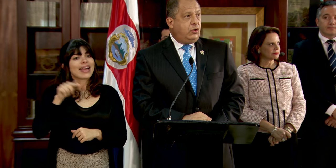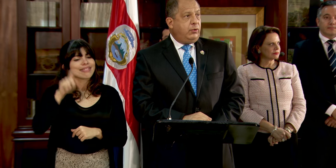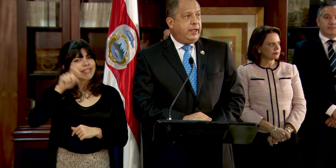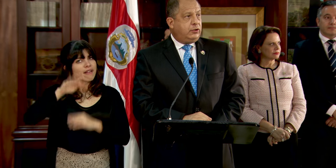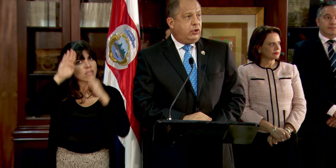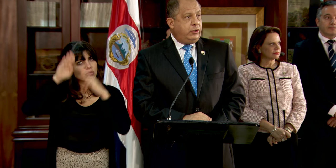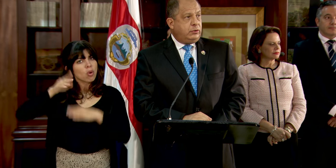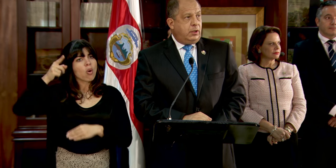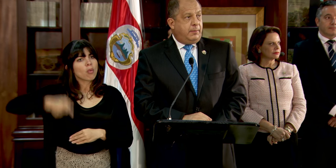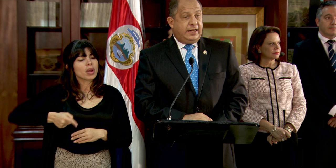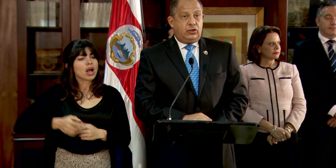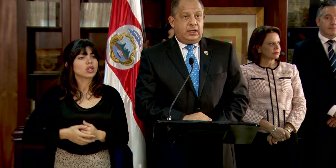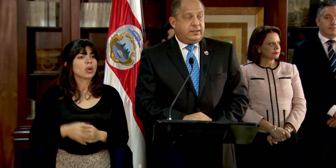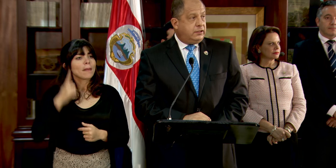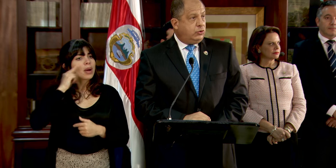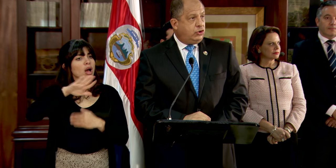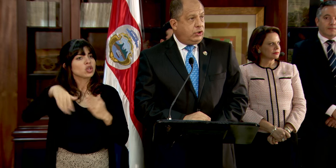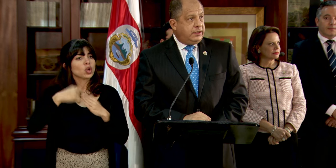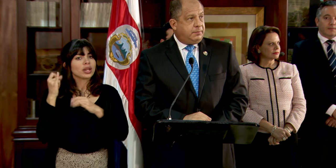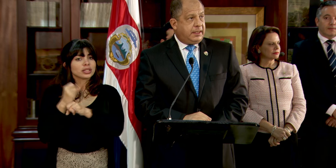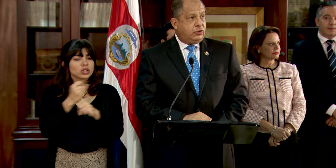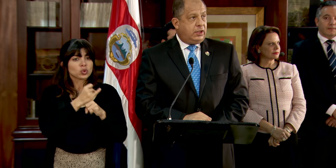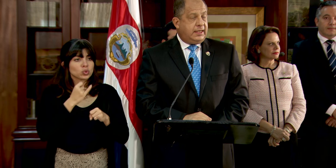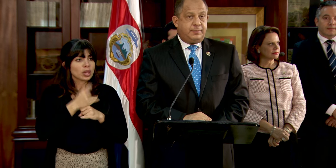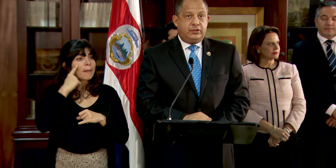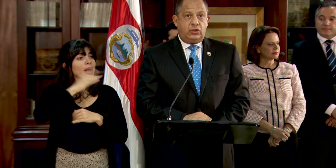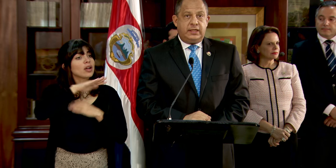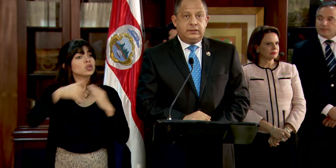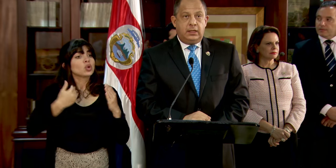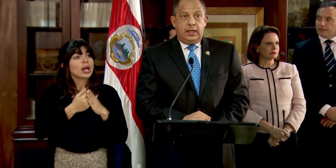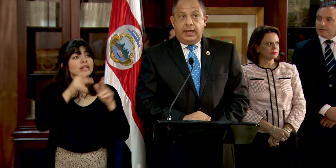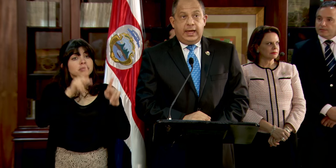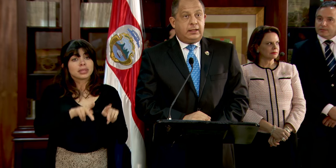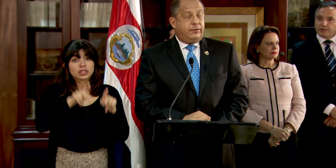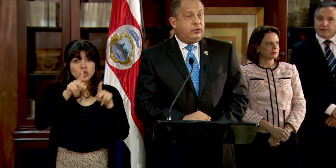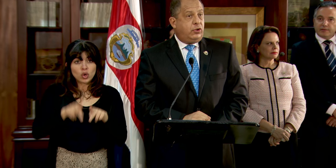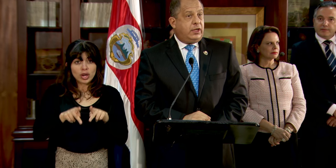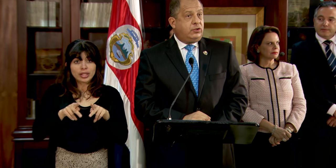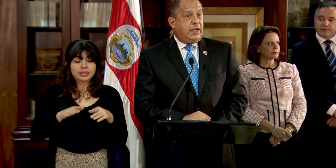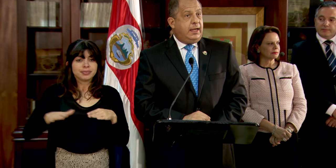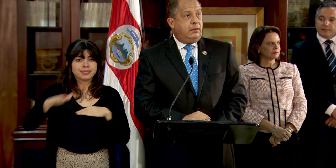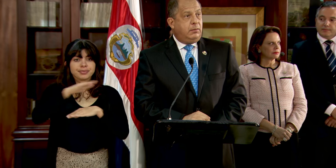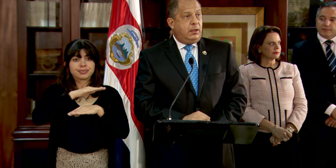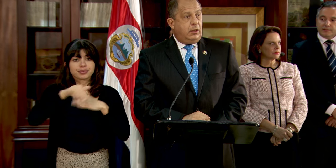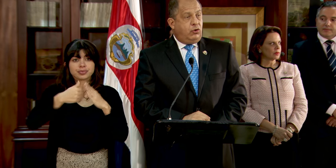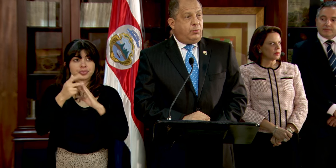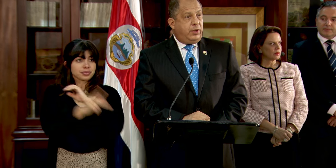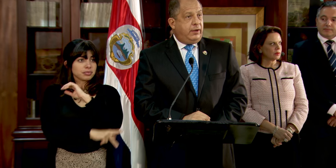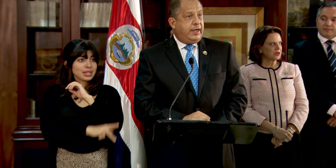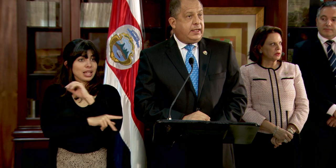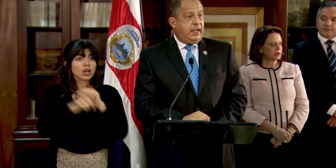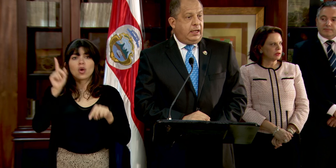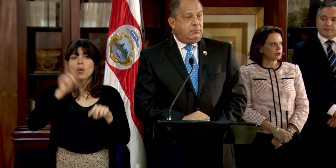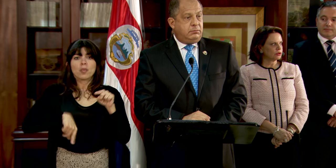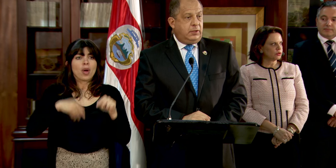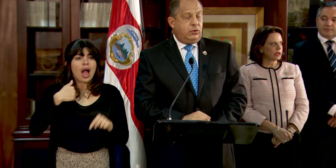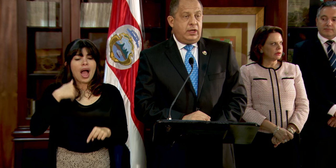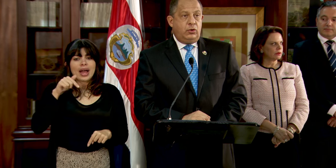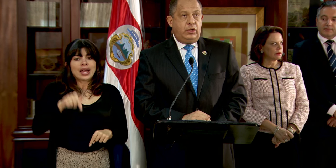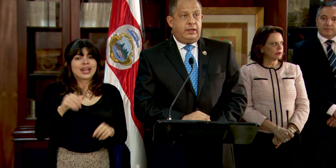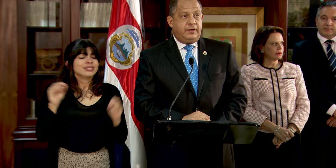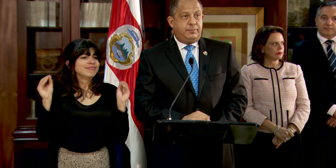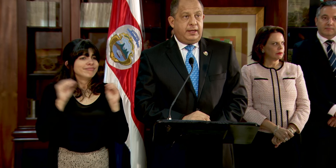acatamiento obligatorio para todas las instituciones, para todas las personas en el territorio nacional. No puede haber aquí